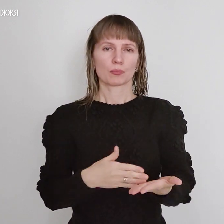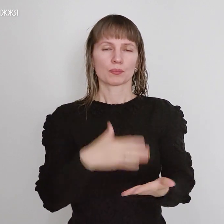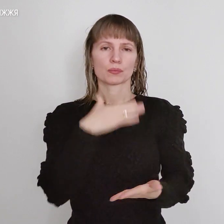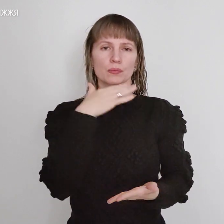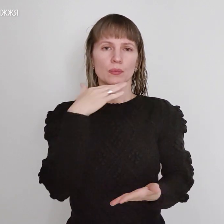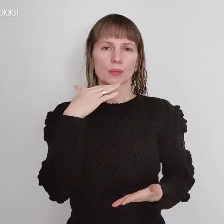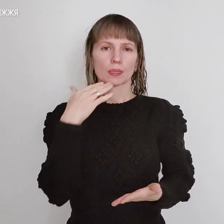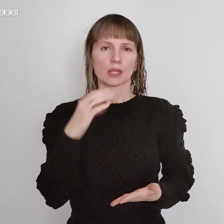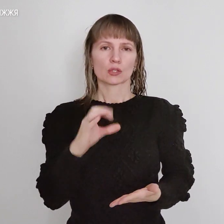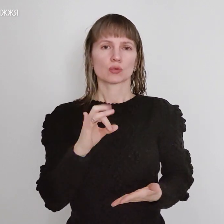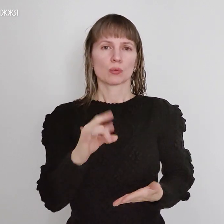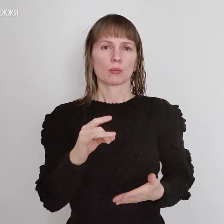супермаркетів за чинення.